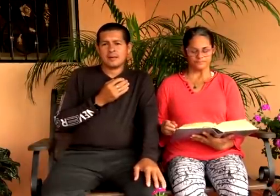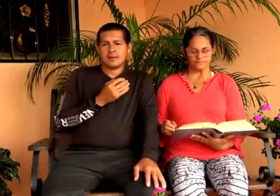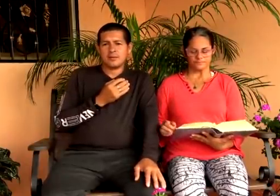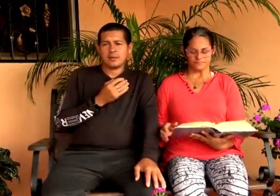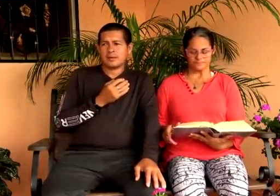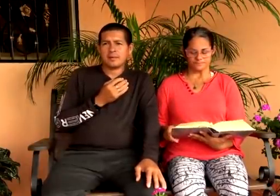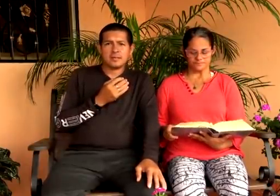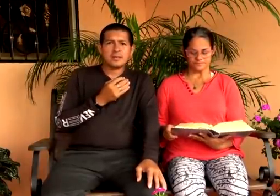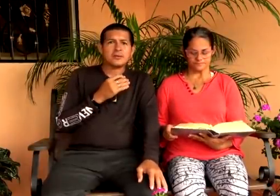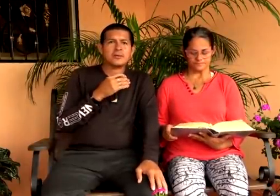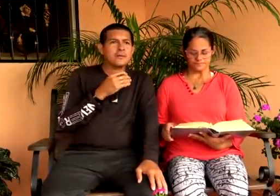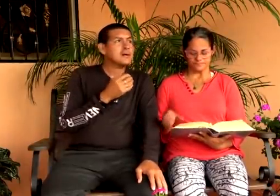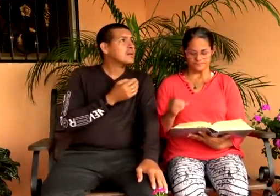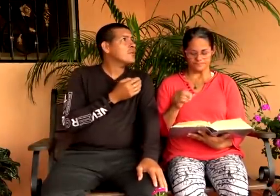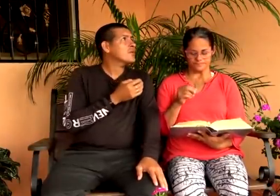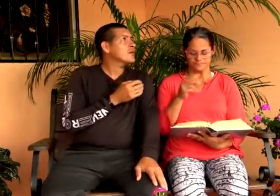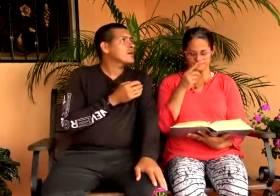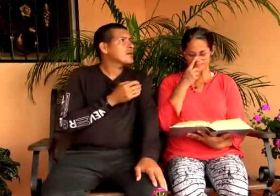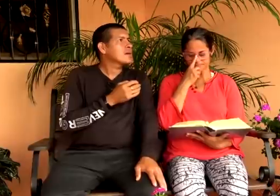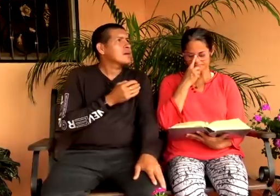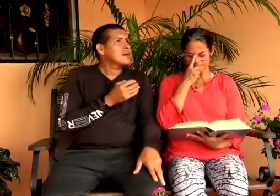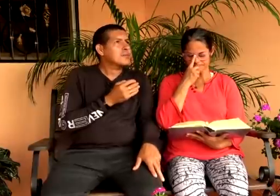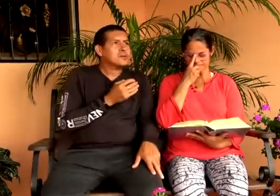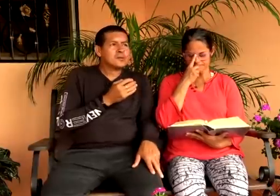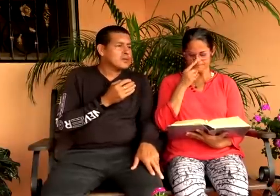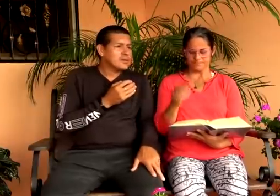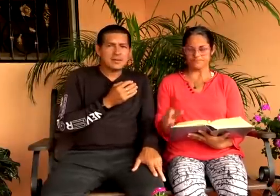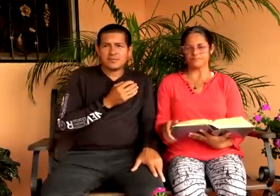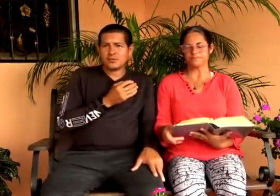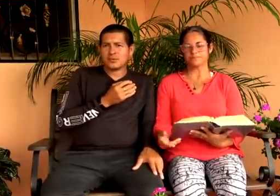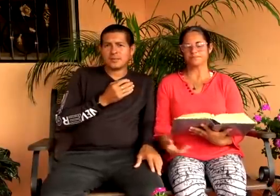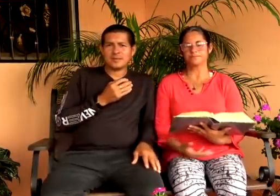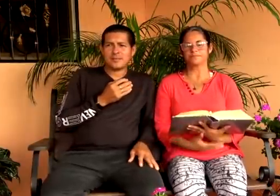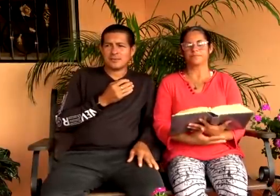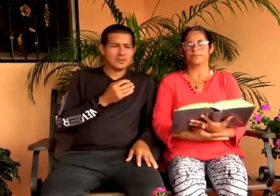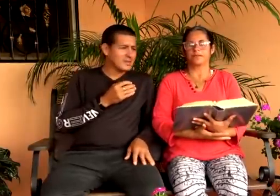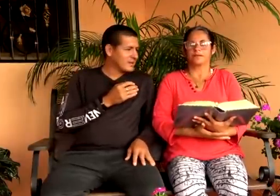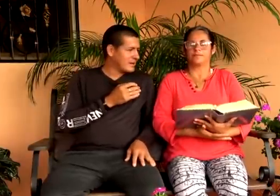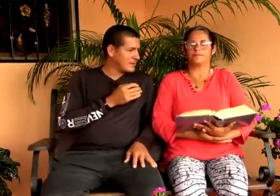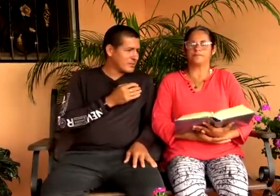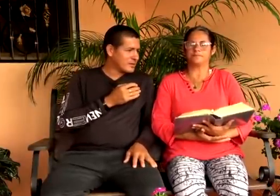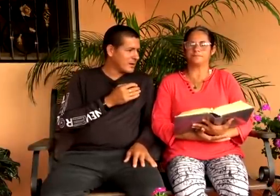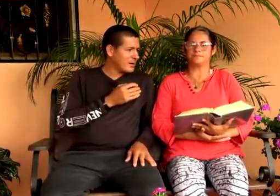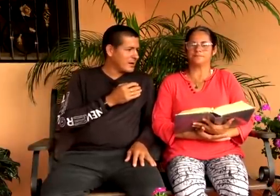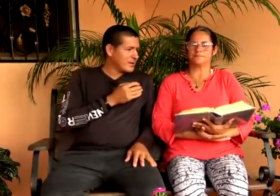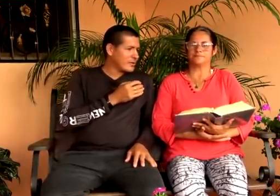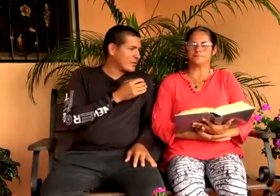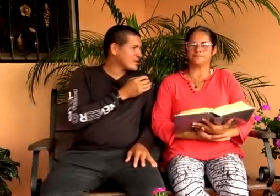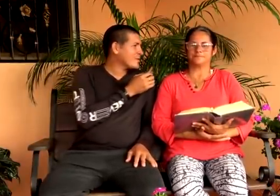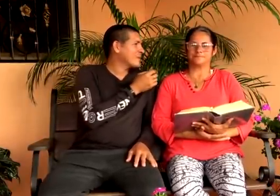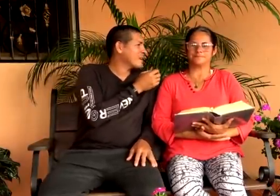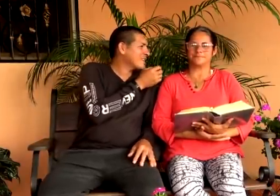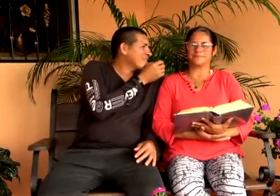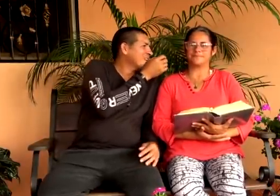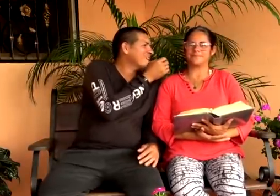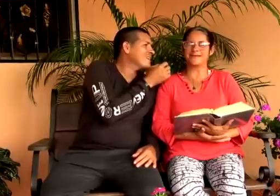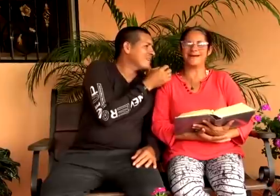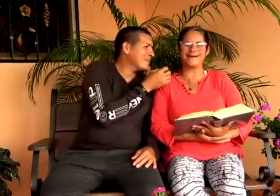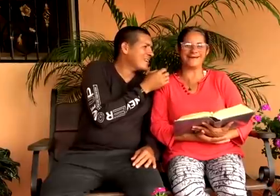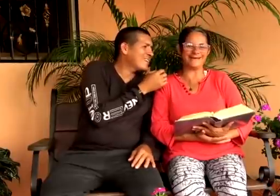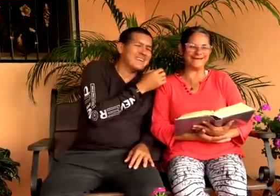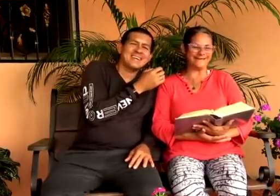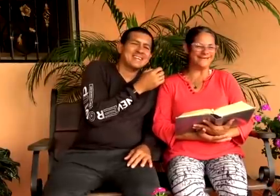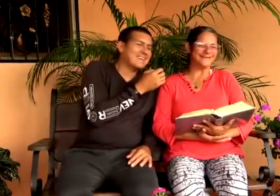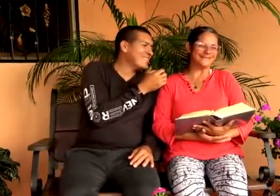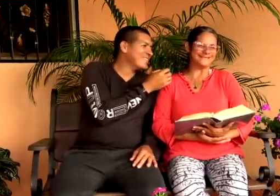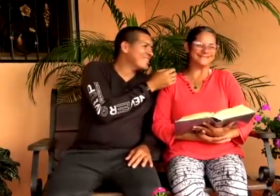los aparaticos. Estamos hoy. Por eso es que no eran muchos paisajes, Pero sí esta hermosa rosa, Como la que tengo aquí